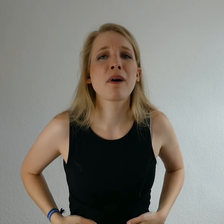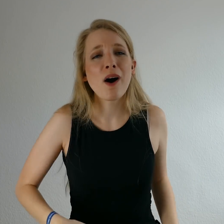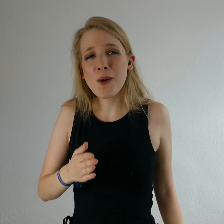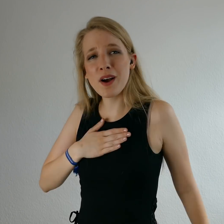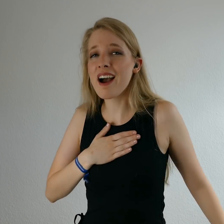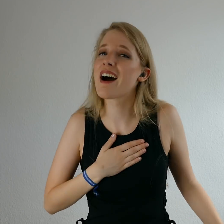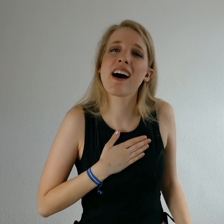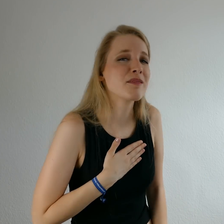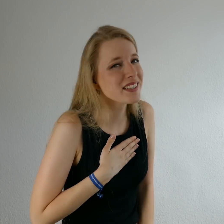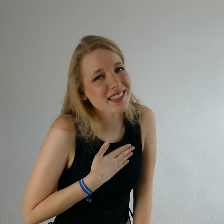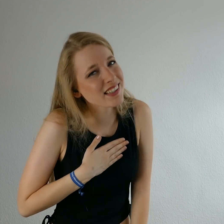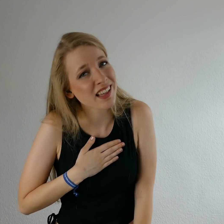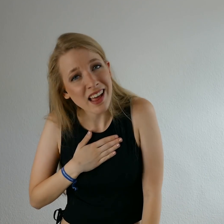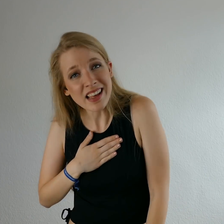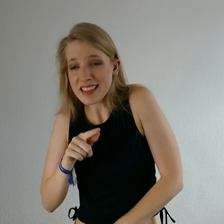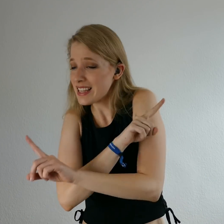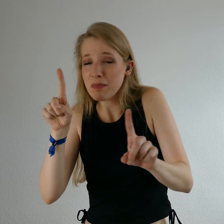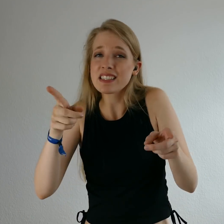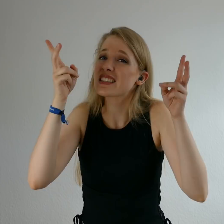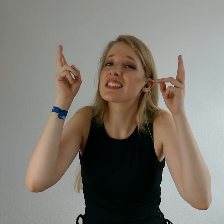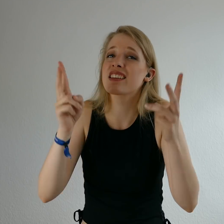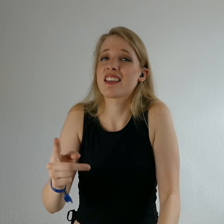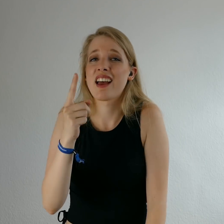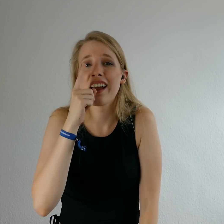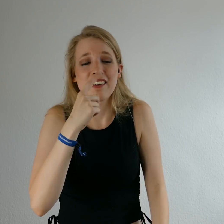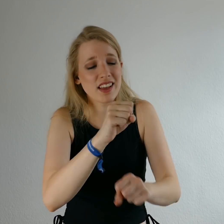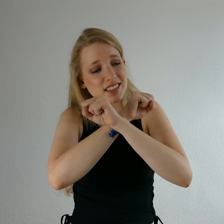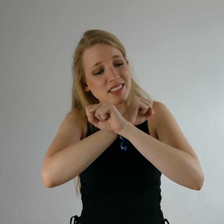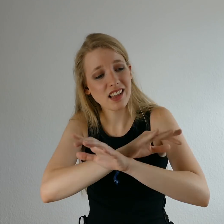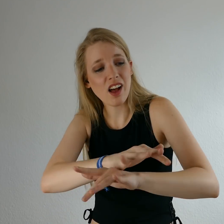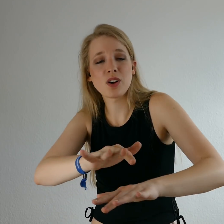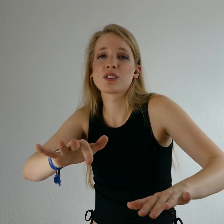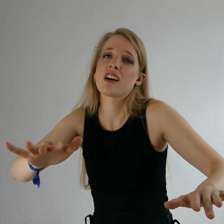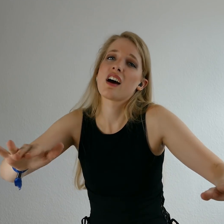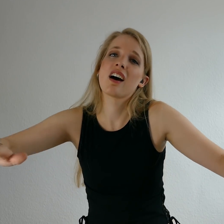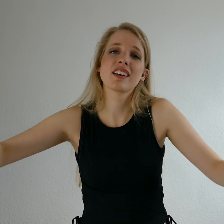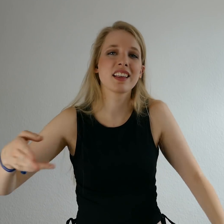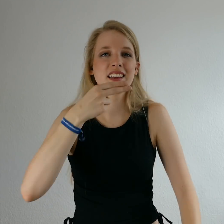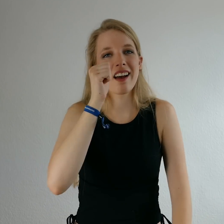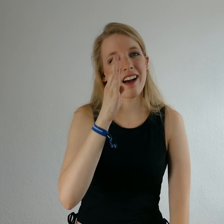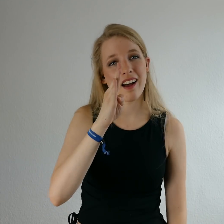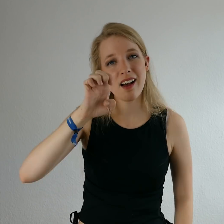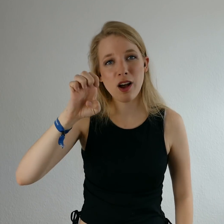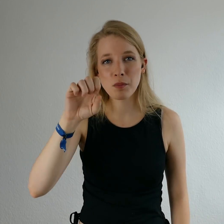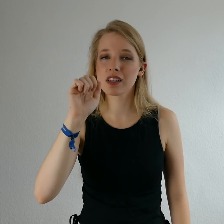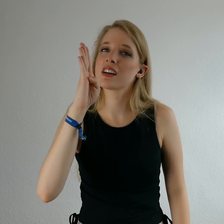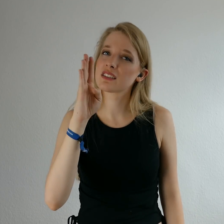Bauch haben Niemand ist ein Recht, wenn es rauskommt Habe es,